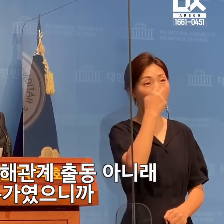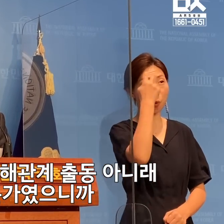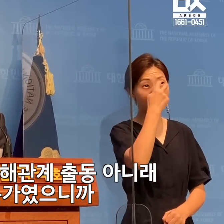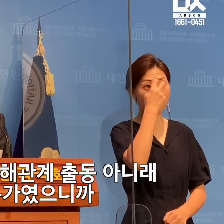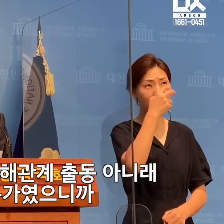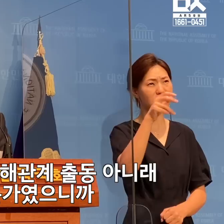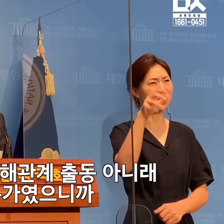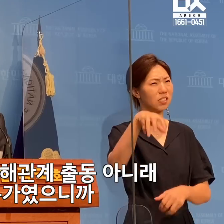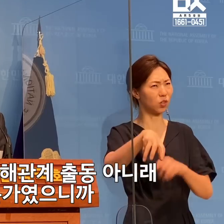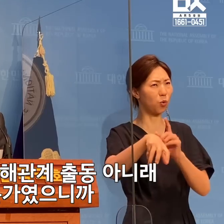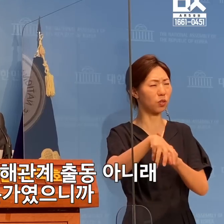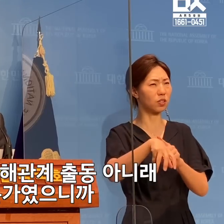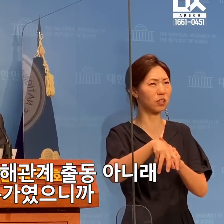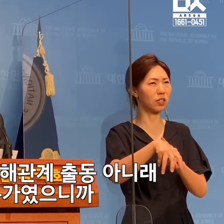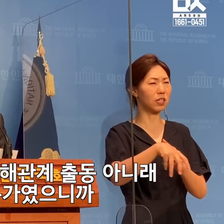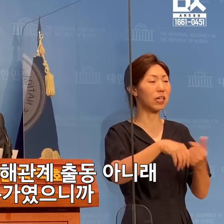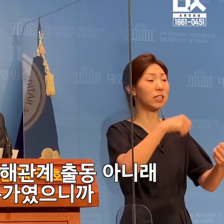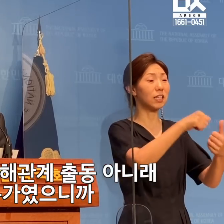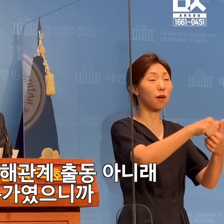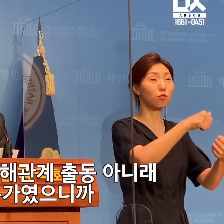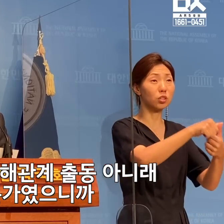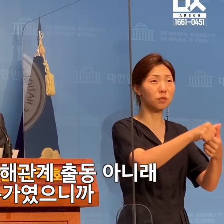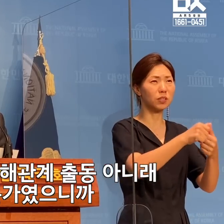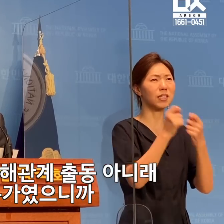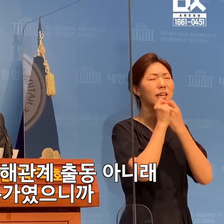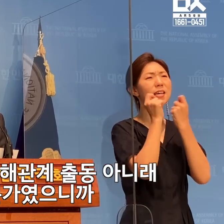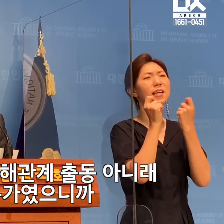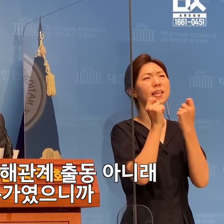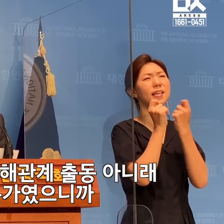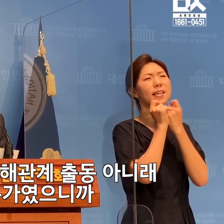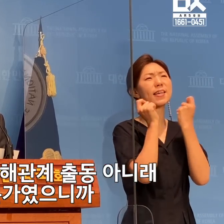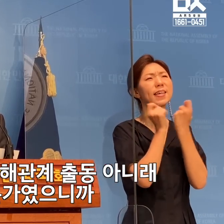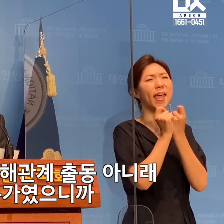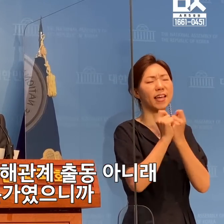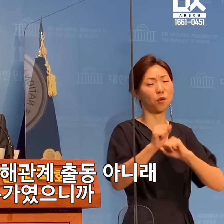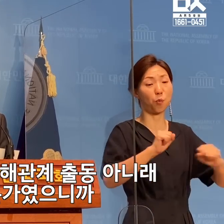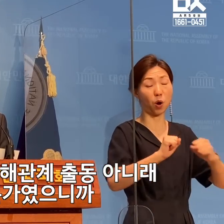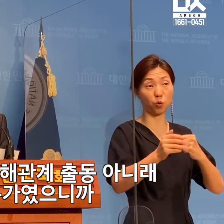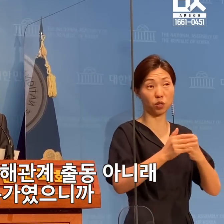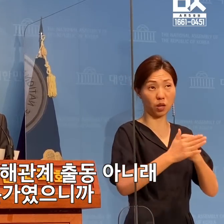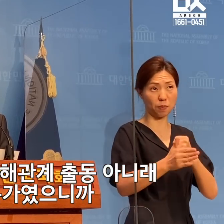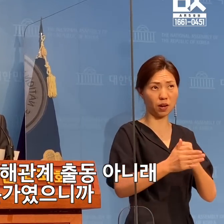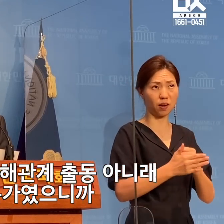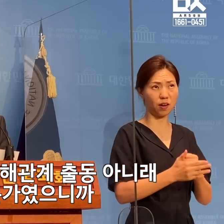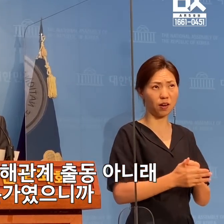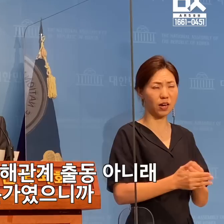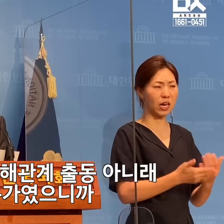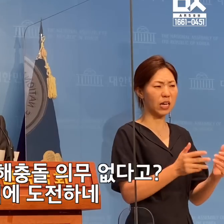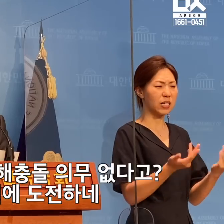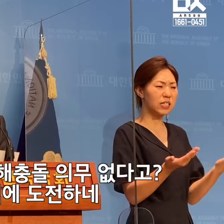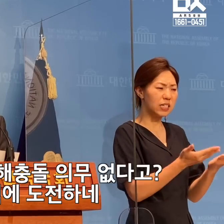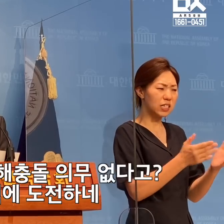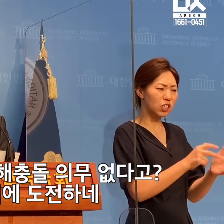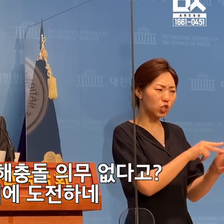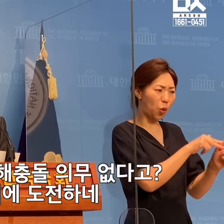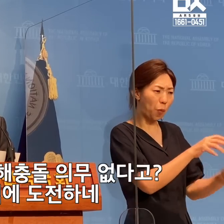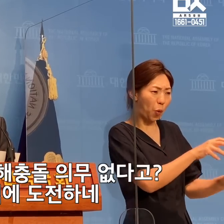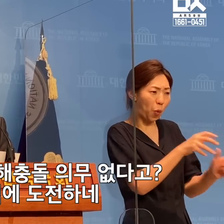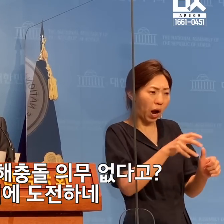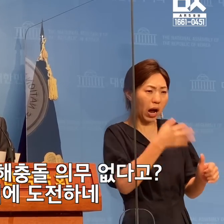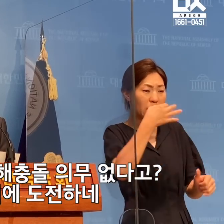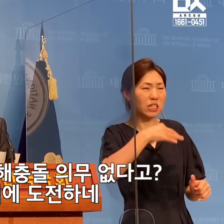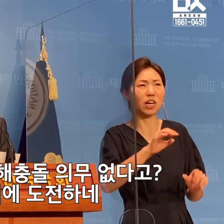전문가로서의 활동이라 이에 충돌 의무에 해당하지 않는다고 변명했는데 당신은